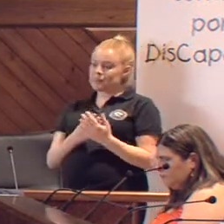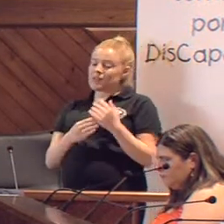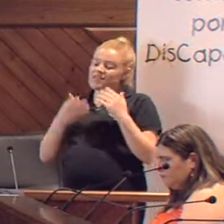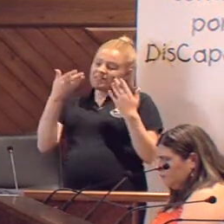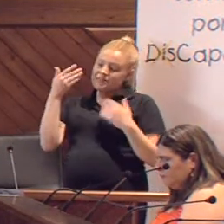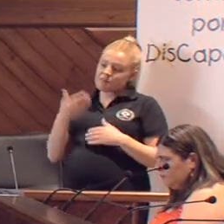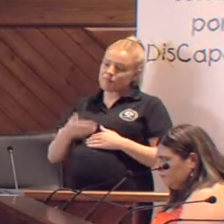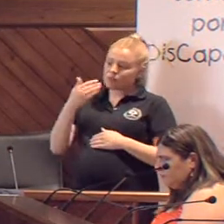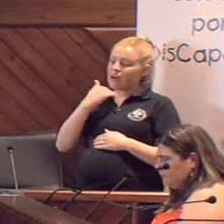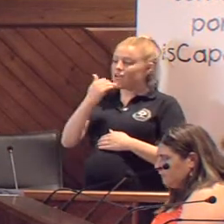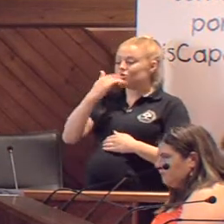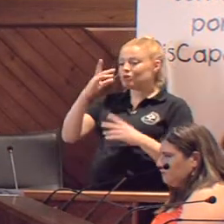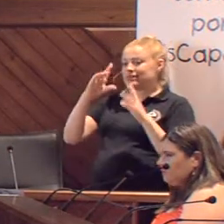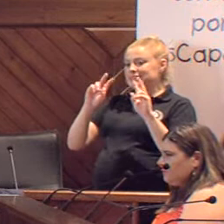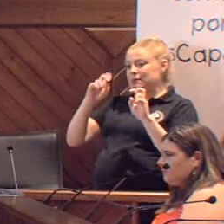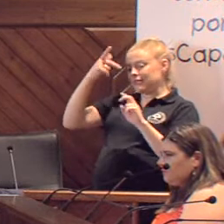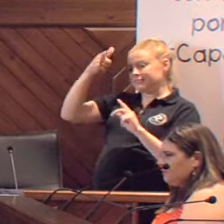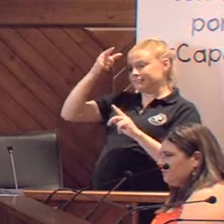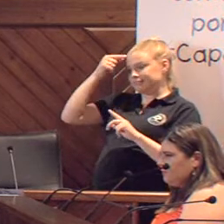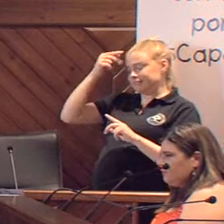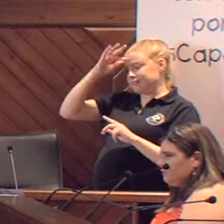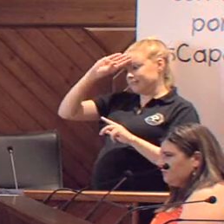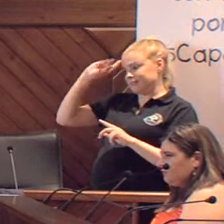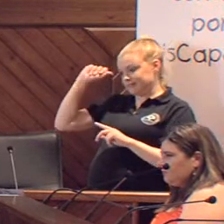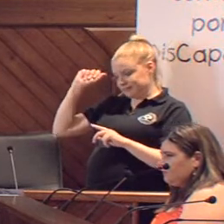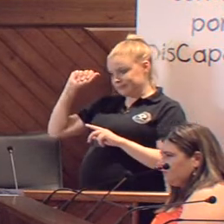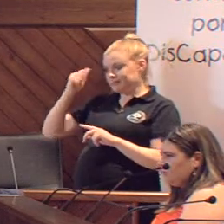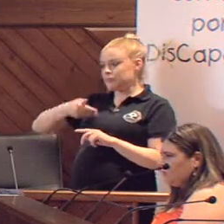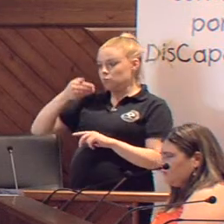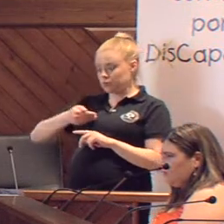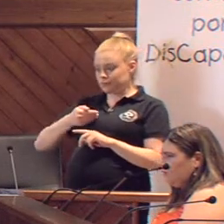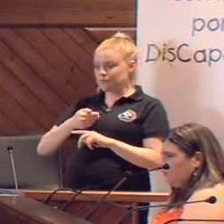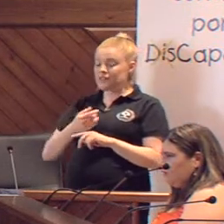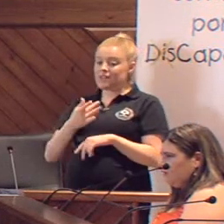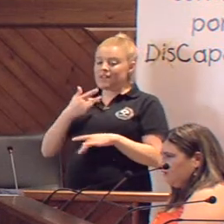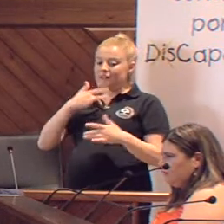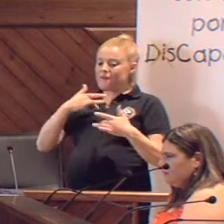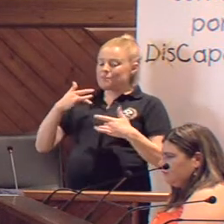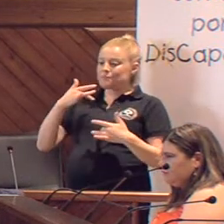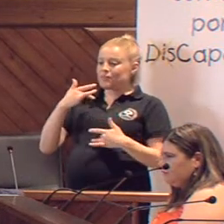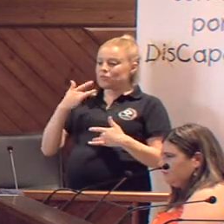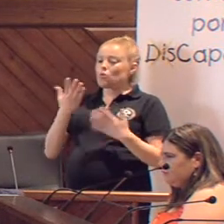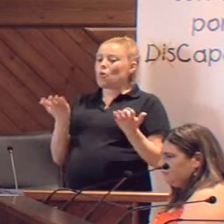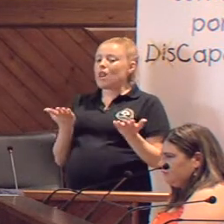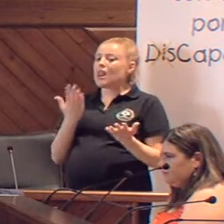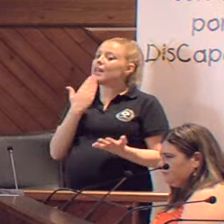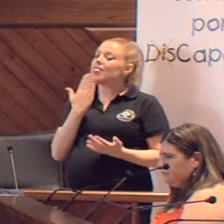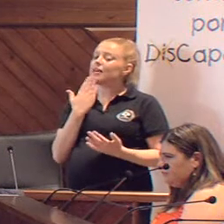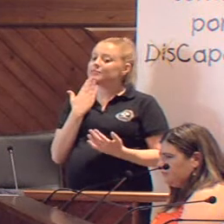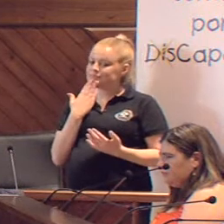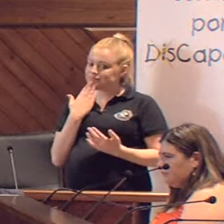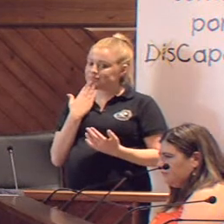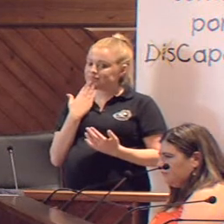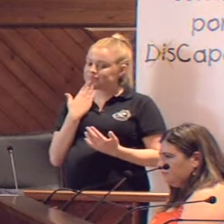más importante es la demencia tipo Alzheimer. El principal factor de riesgo para padecer esta enfermedad es la edad. Nos